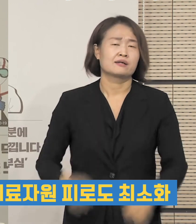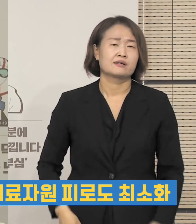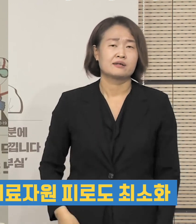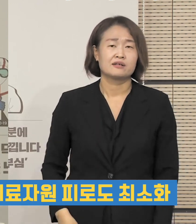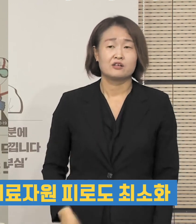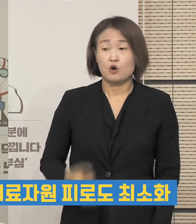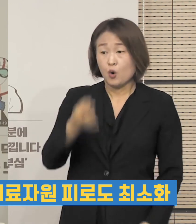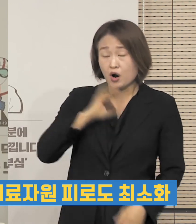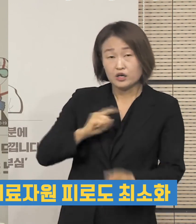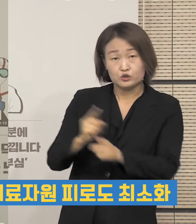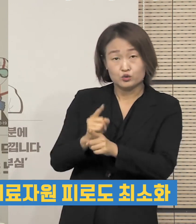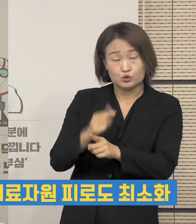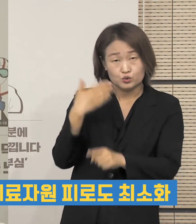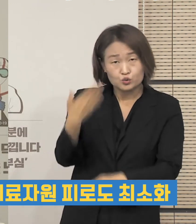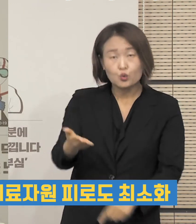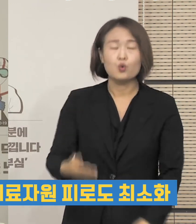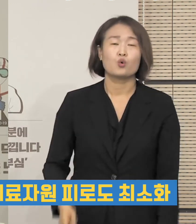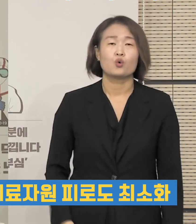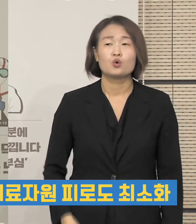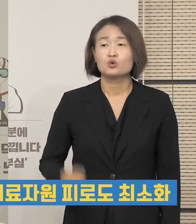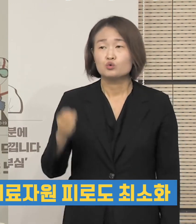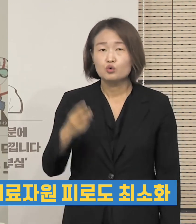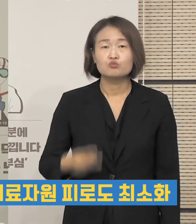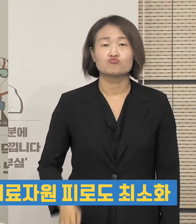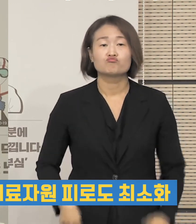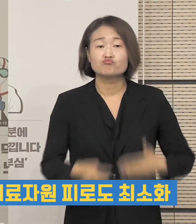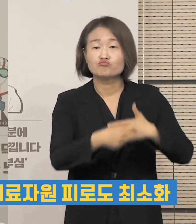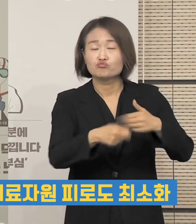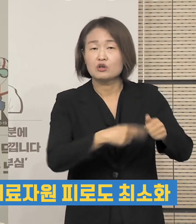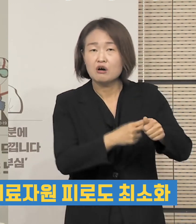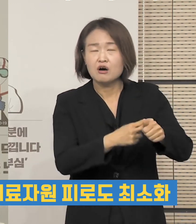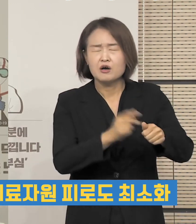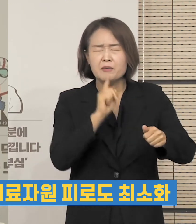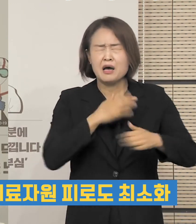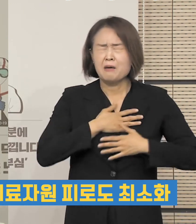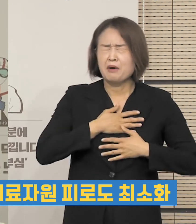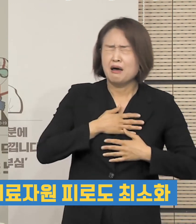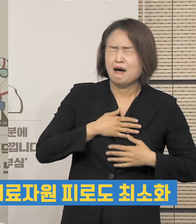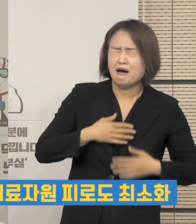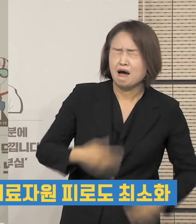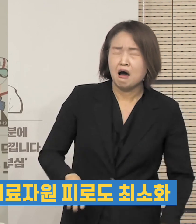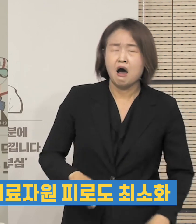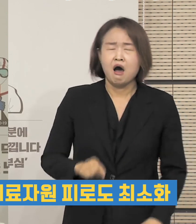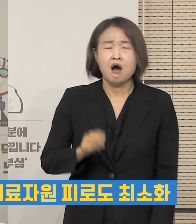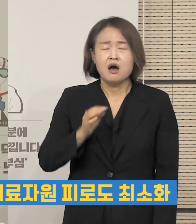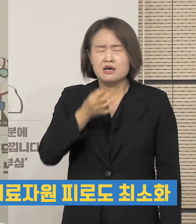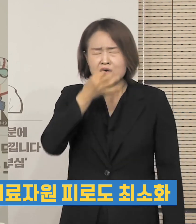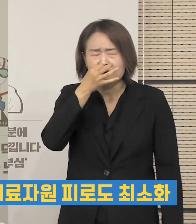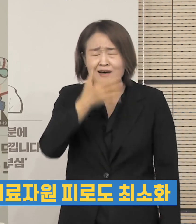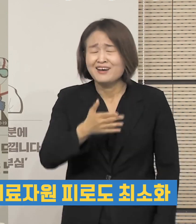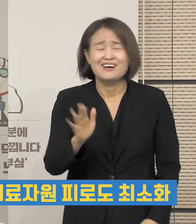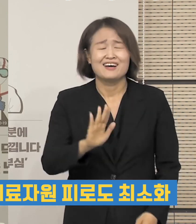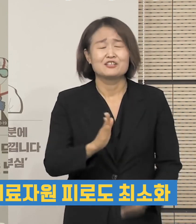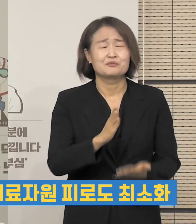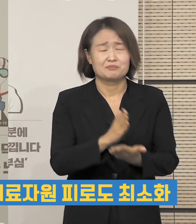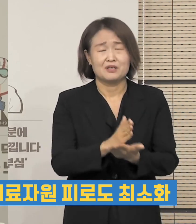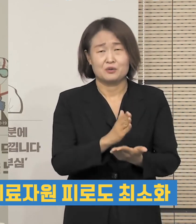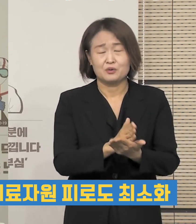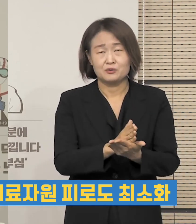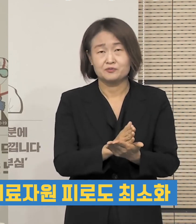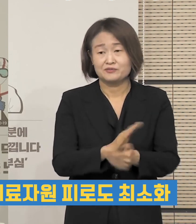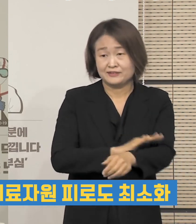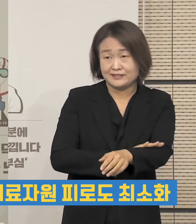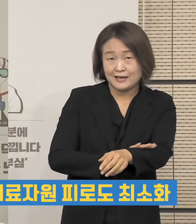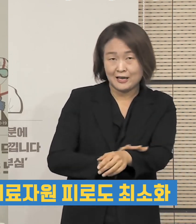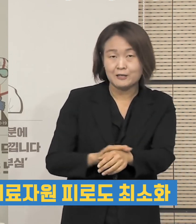또 그리고 자원 낭비를 의료자원의 피로도를 최대한 낮추면서 치료를